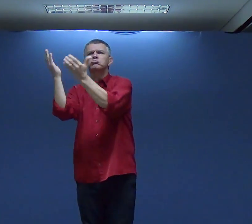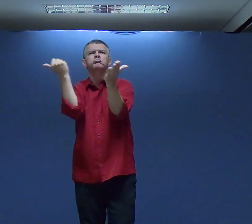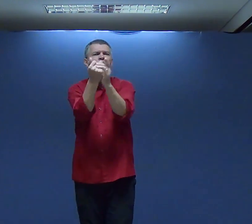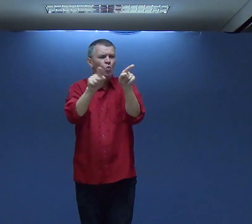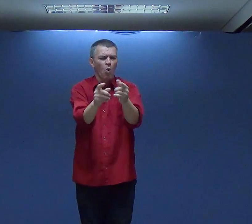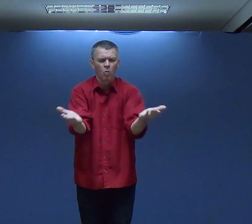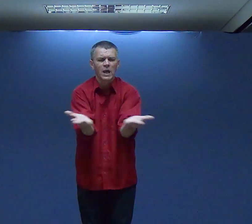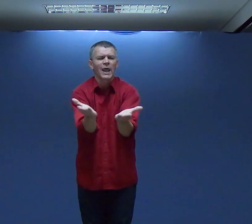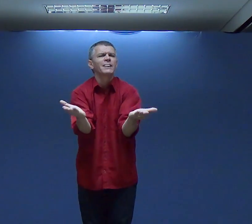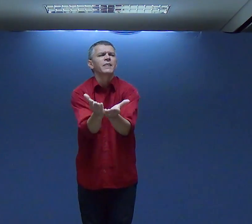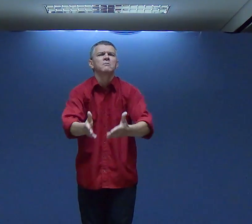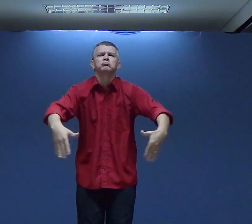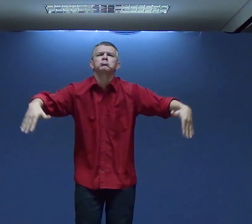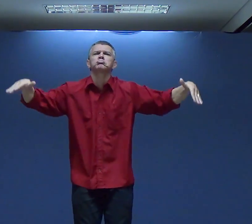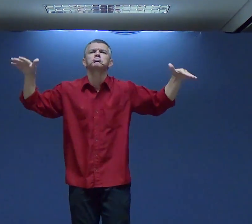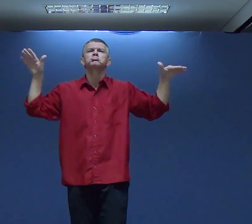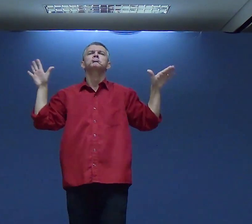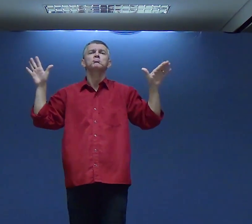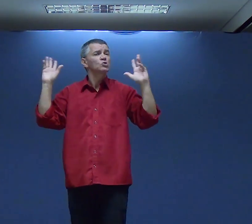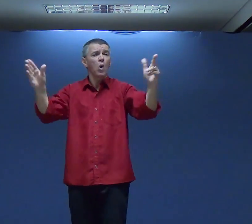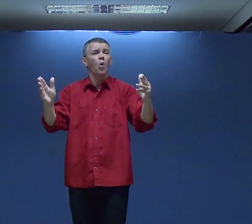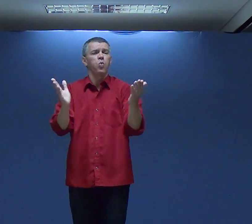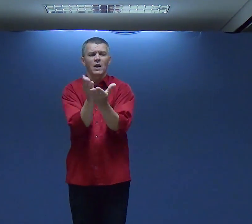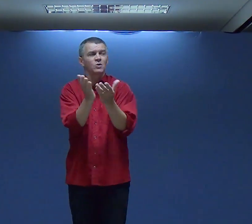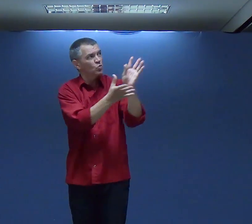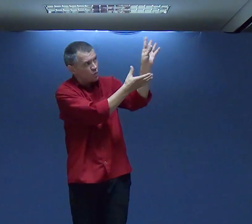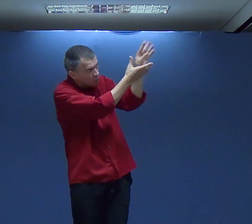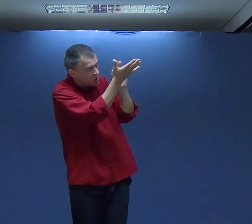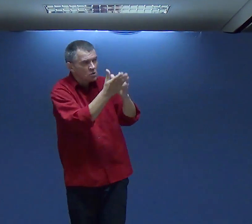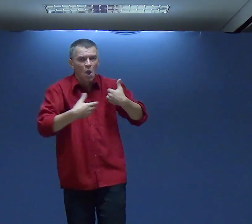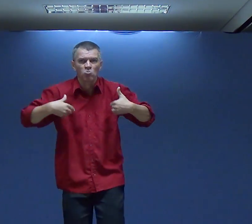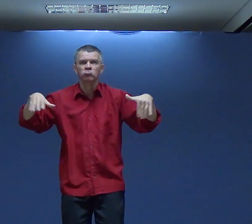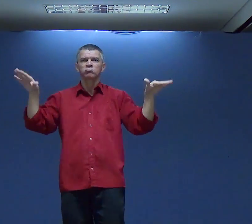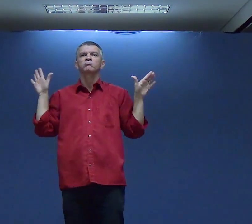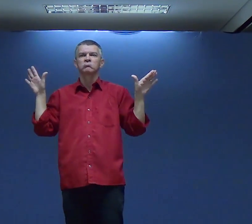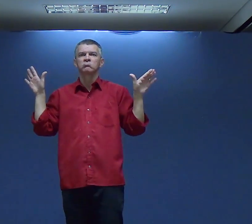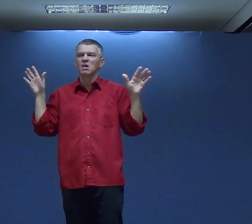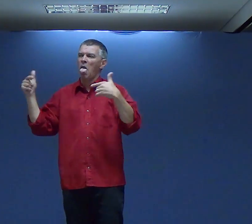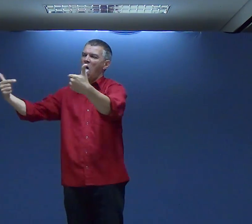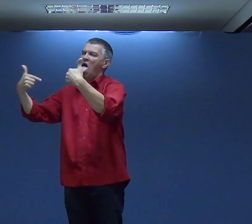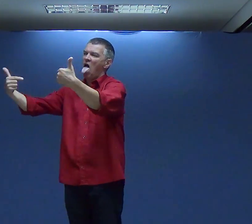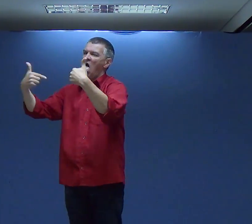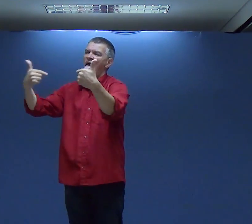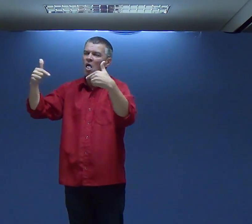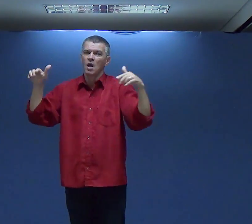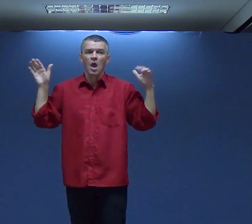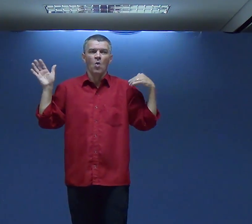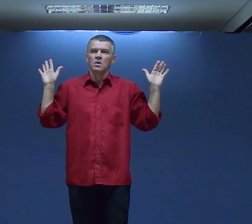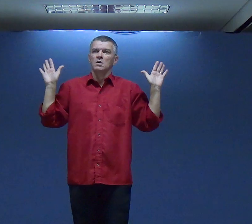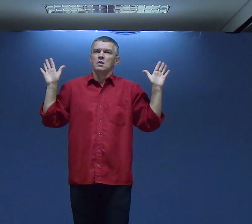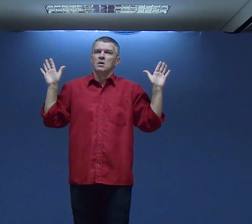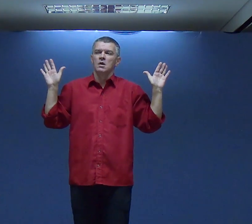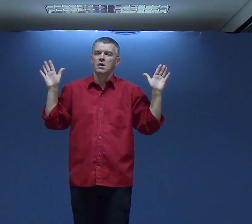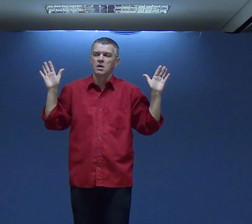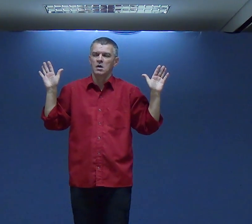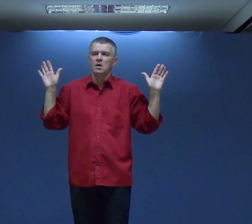De Cristo Já Sabe Eu crente Preciso Estar crucificado Copiar Aquela